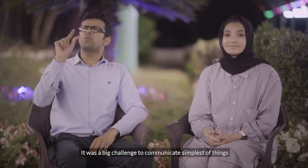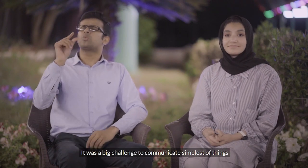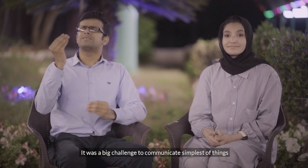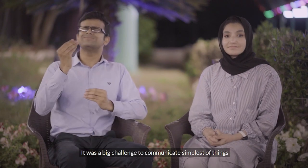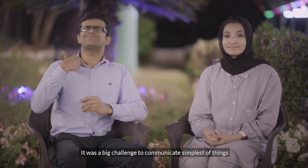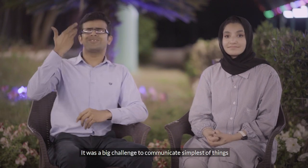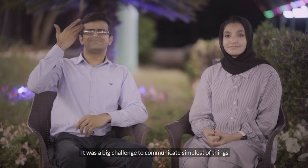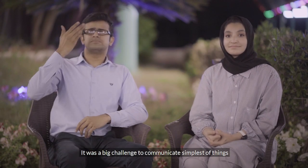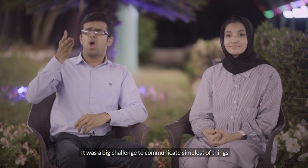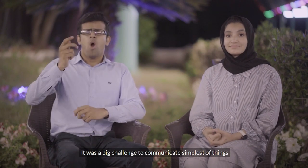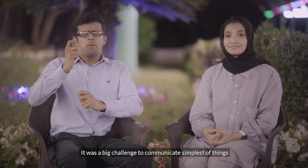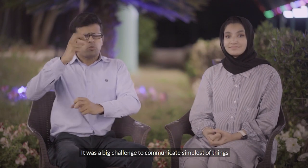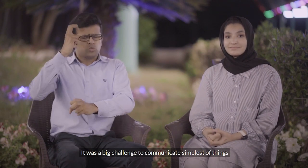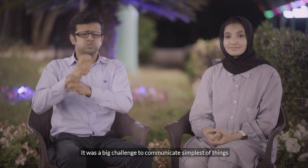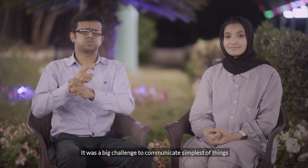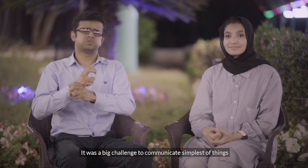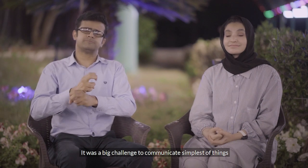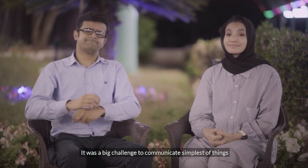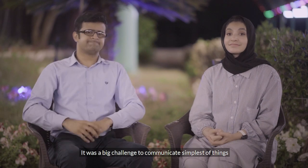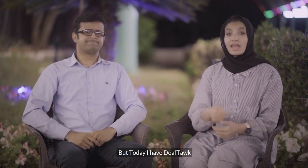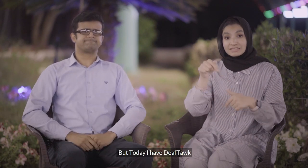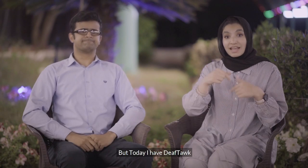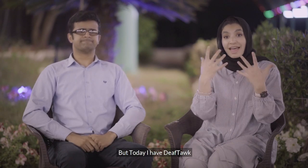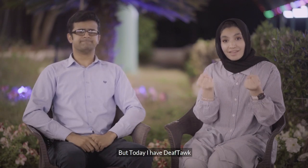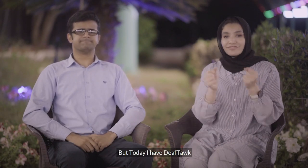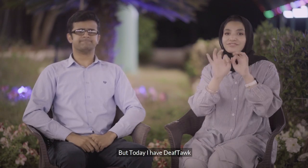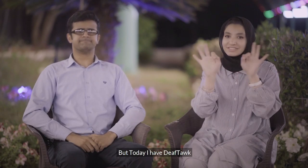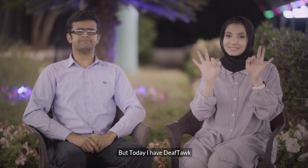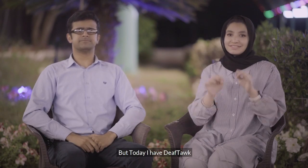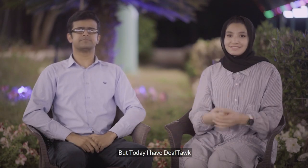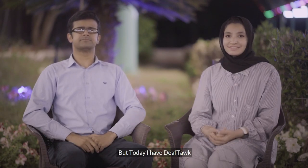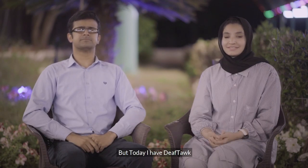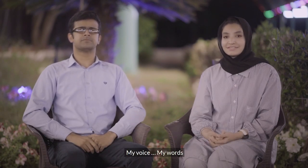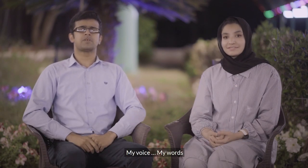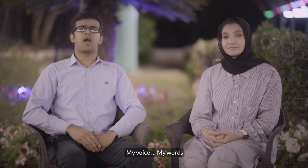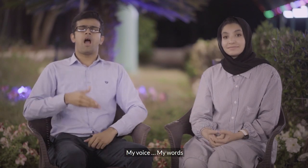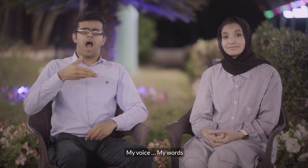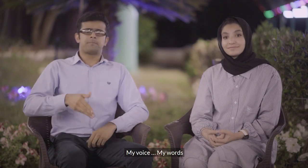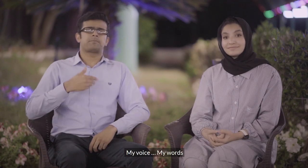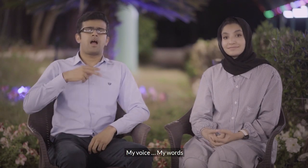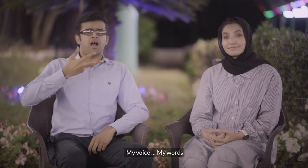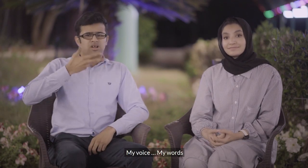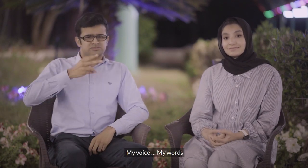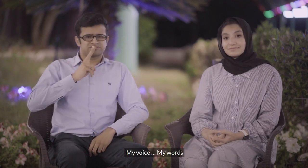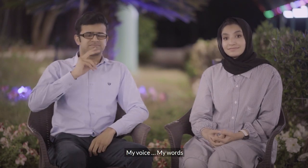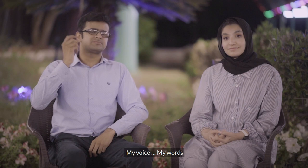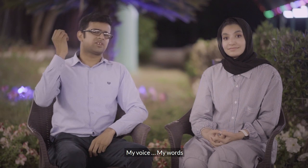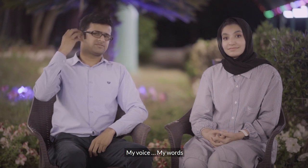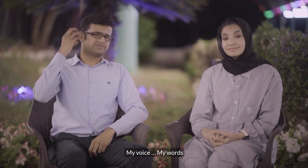کسی کو سمجھانا میرے لیے ایک بہت بڑا چیلنج تھا لیکن آج ڈیف ٹاک ہے میری آواز اور میری الفاظ